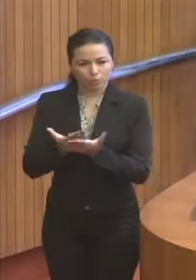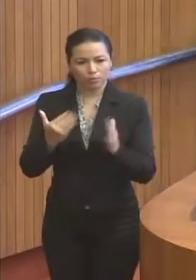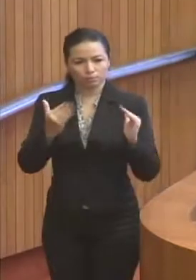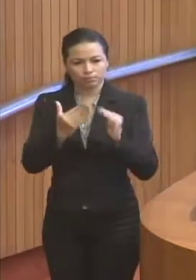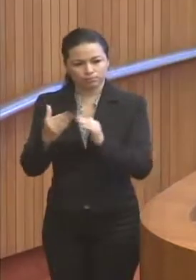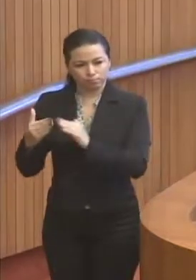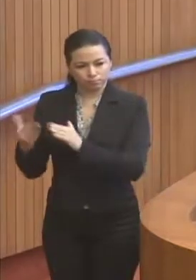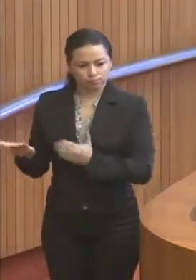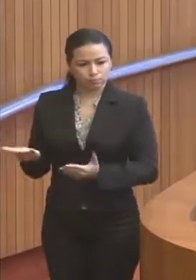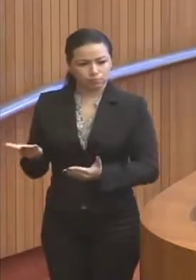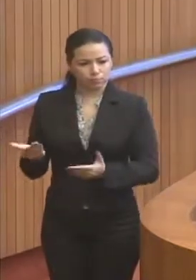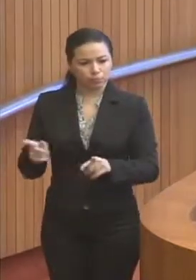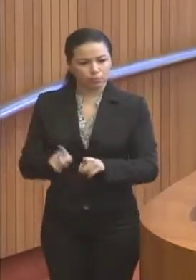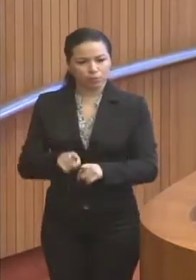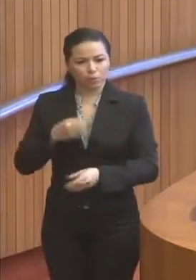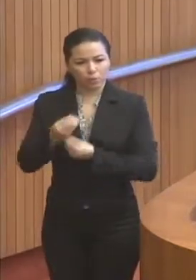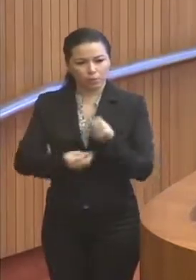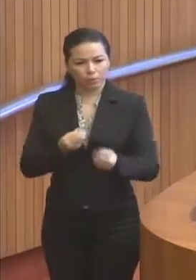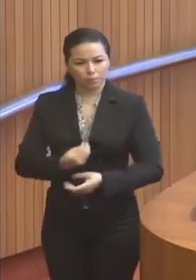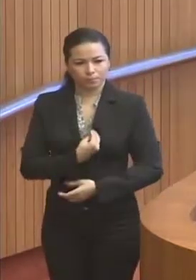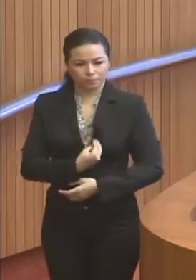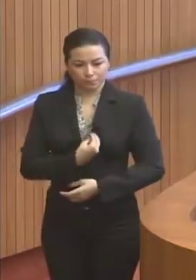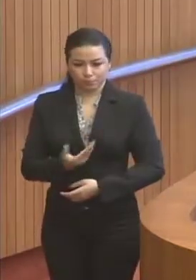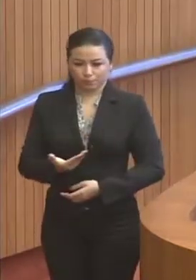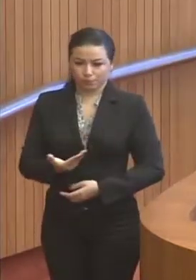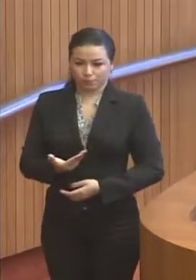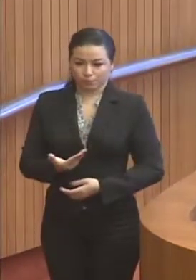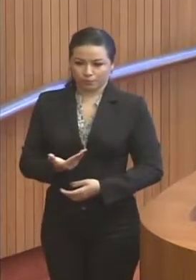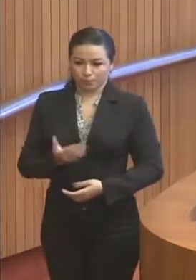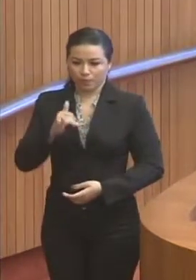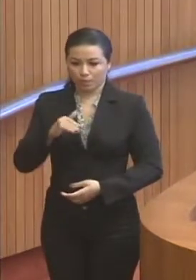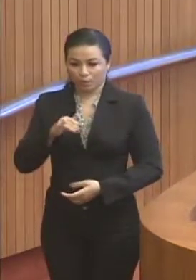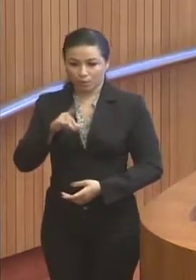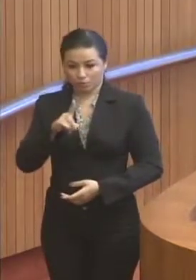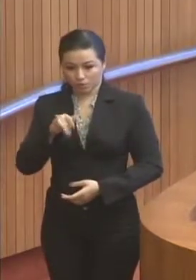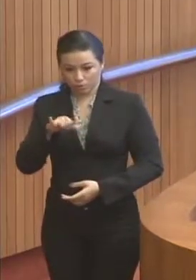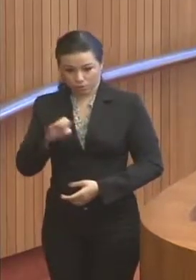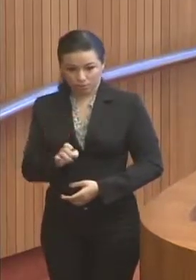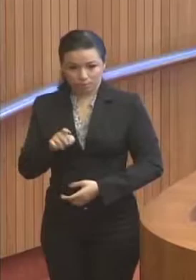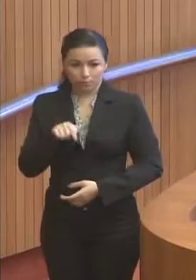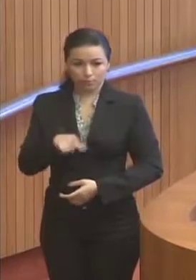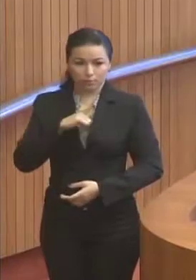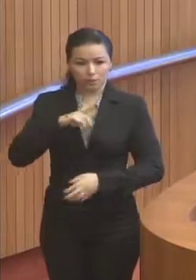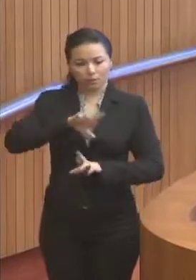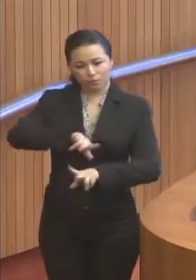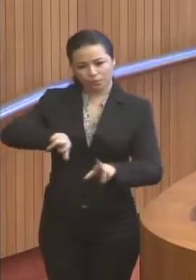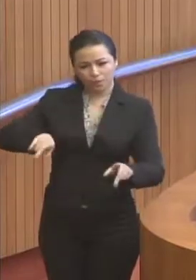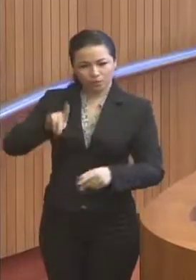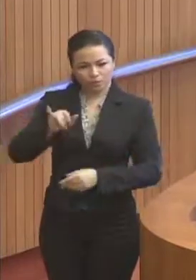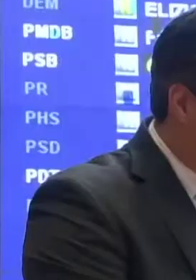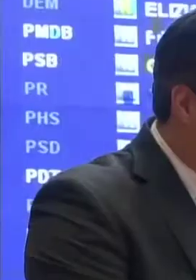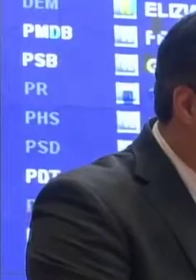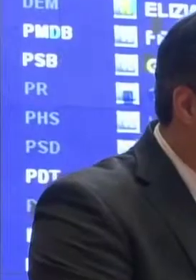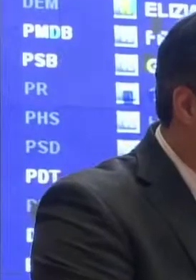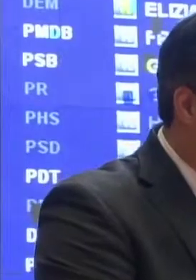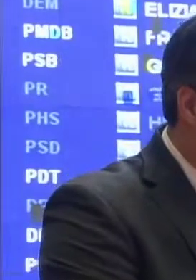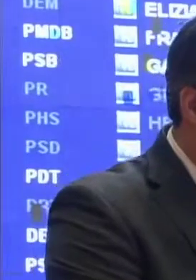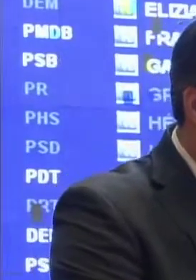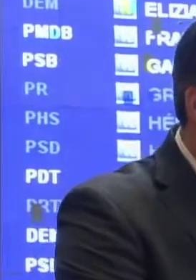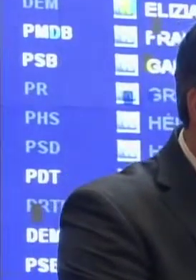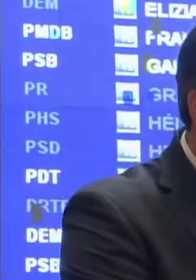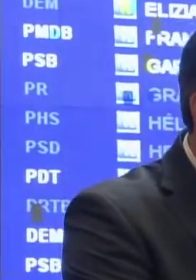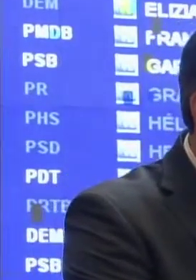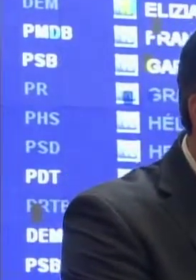e qualidade de vida. O índice de pobreza multidimensional leva em conta um conjunto de